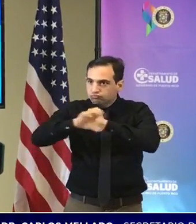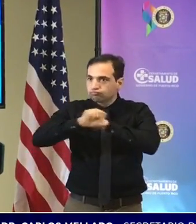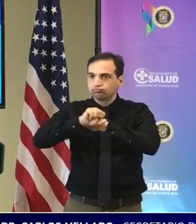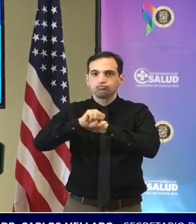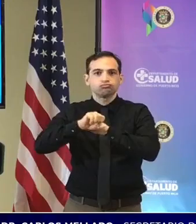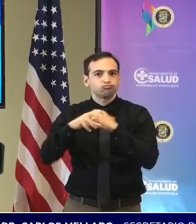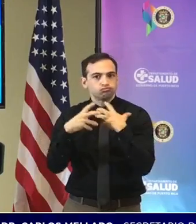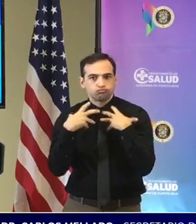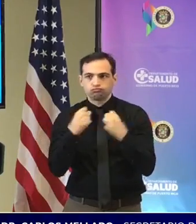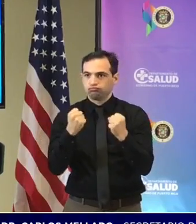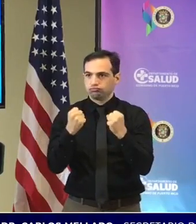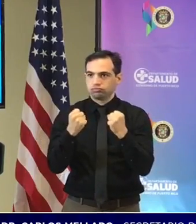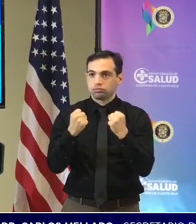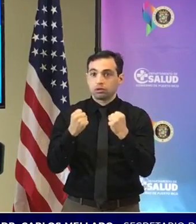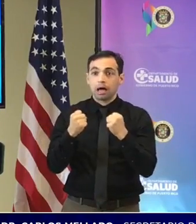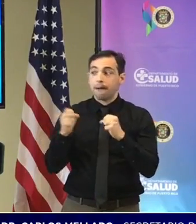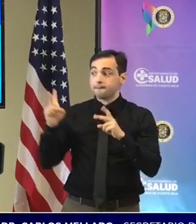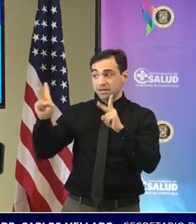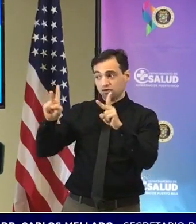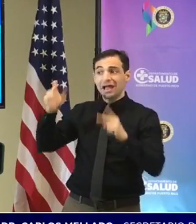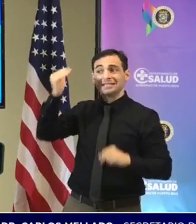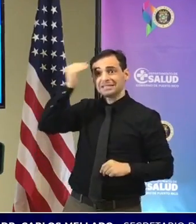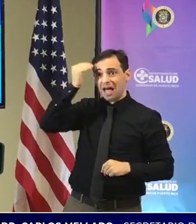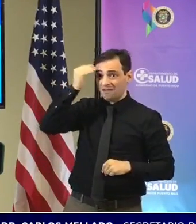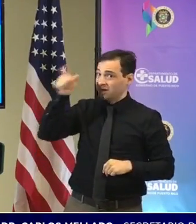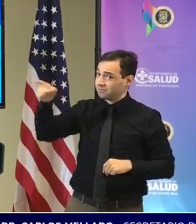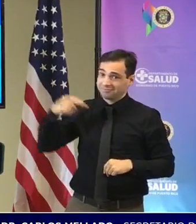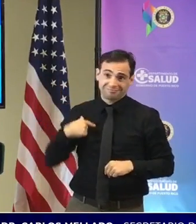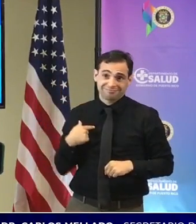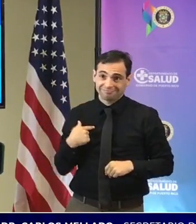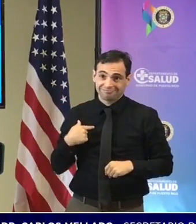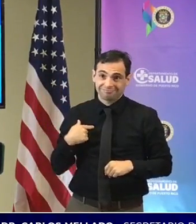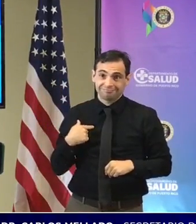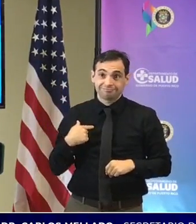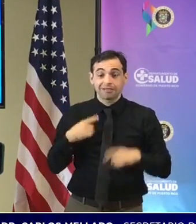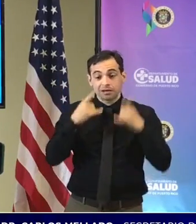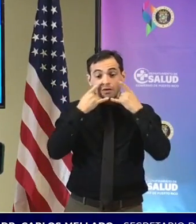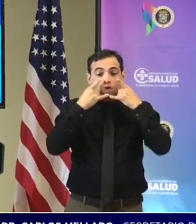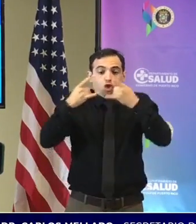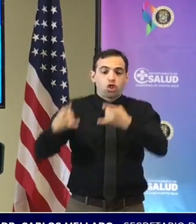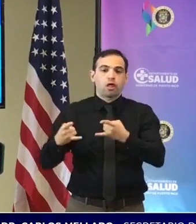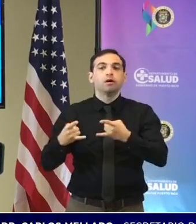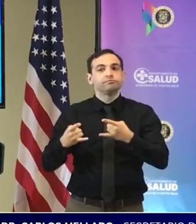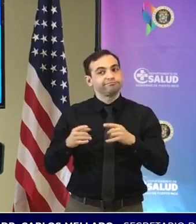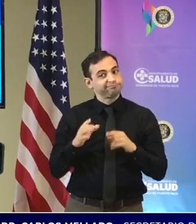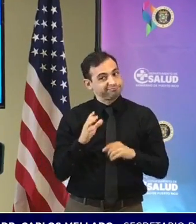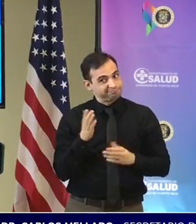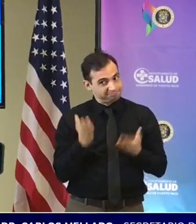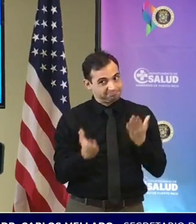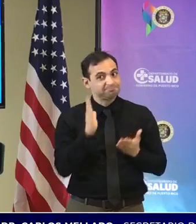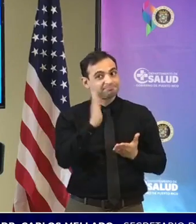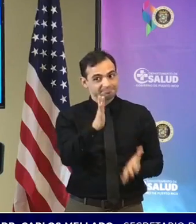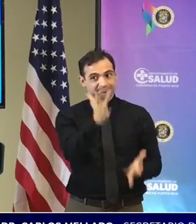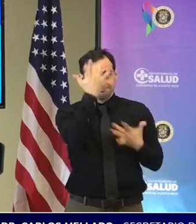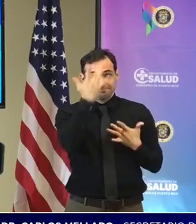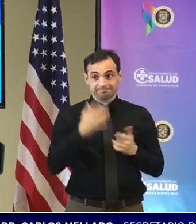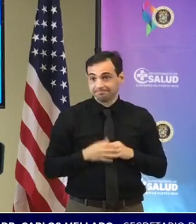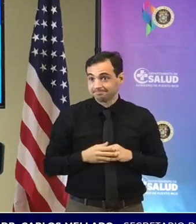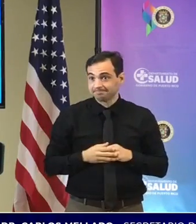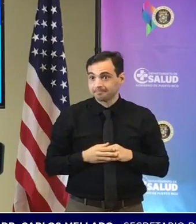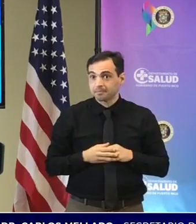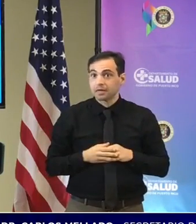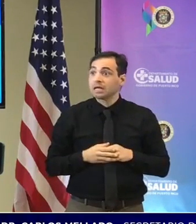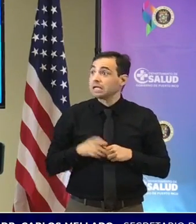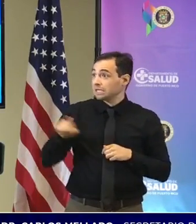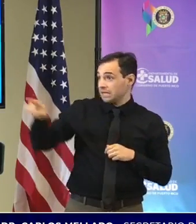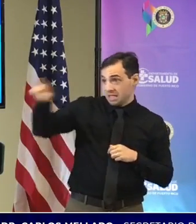saben cuáles son las herramientas los ciudadanos saben que si se quita la mascarilla tiene riesgo de contagio la ciudadanía sabe que se tiene que poner la vacuna